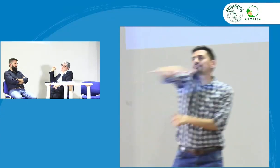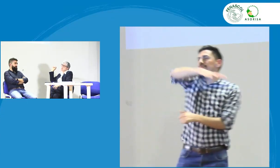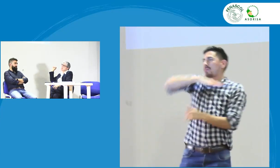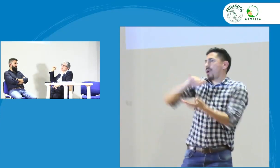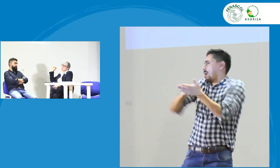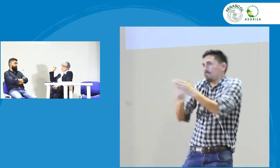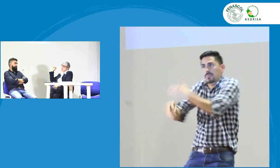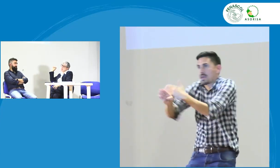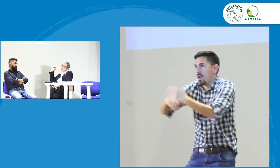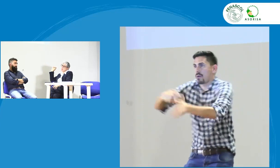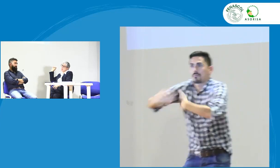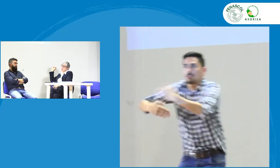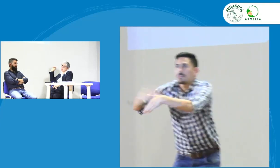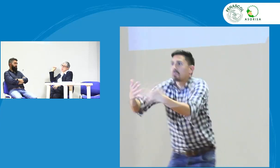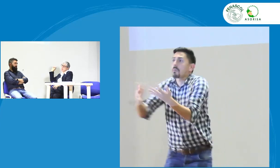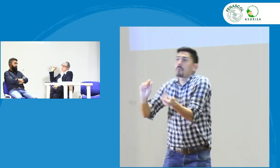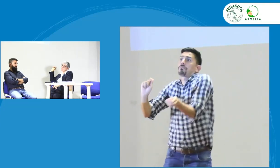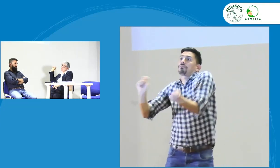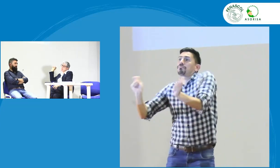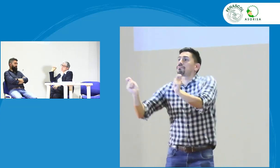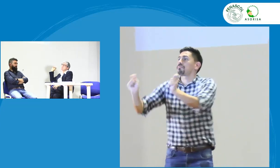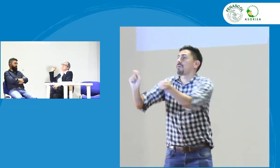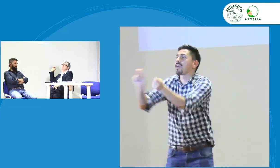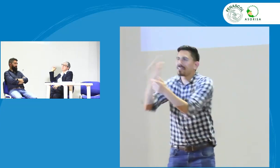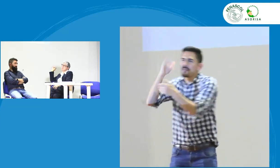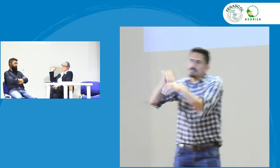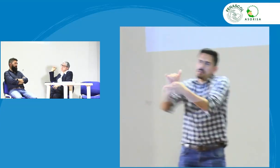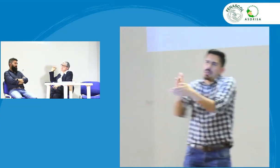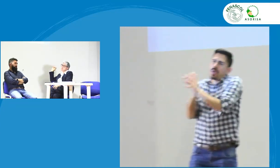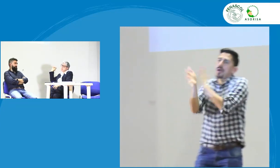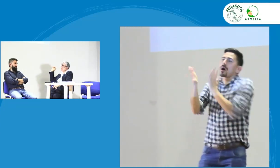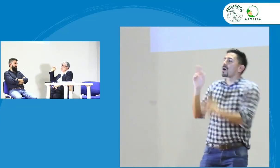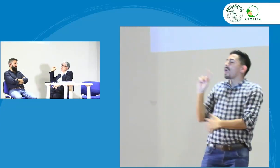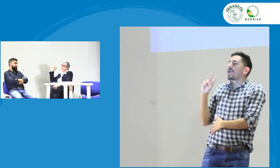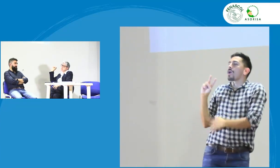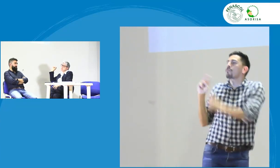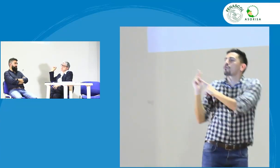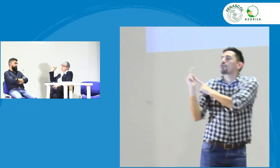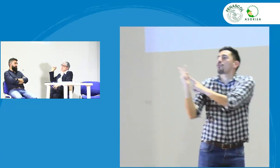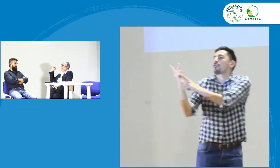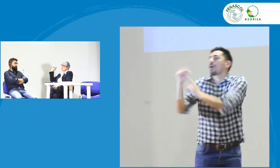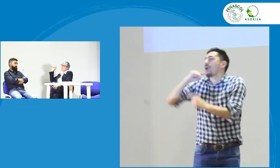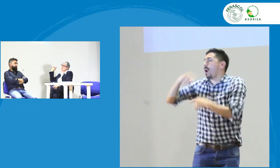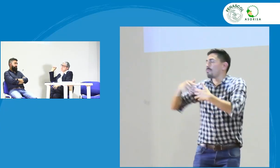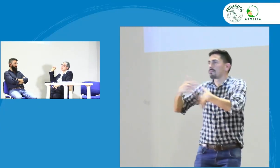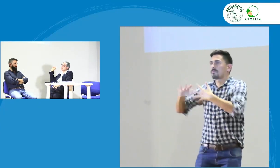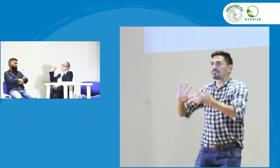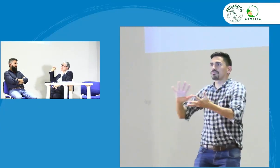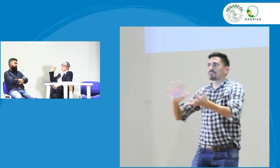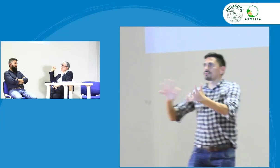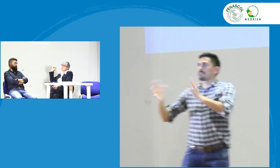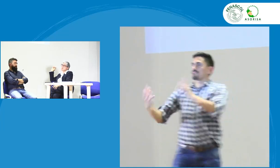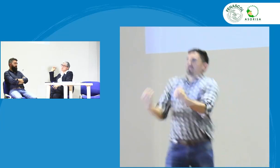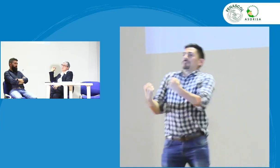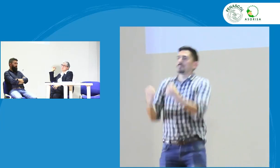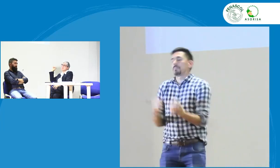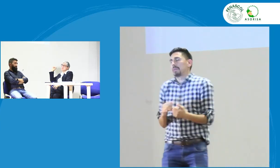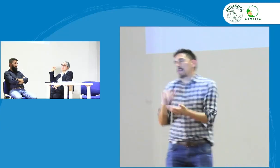señas y no quiere decir que las otras son inválidas simplemente hay una priorización porque algunos las usan más igual la lengua es cambiante